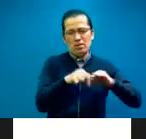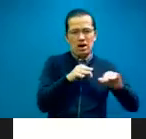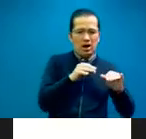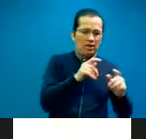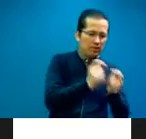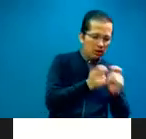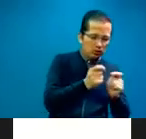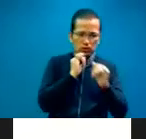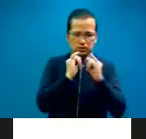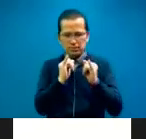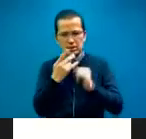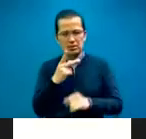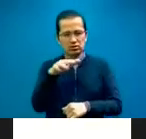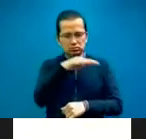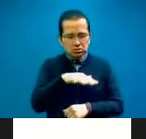activo.